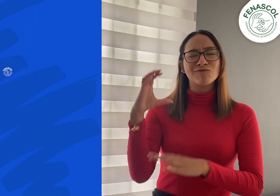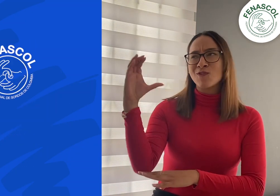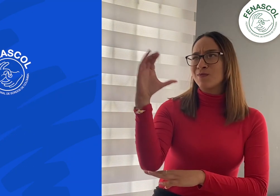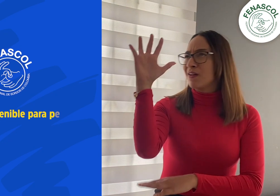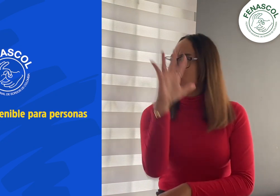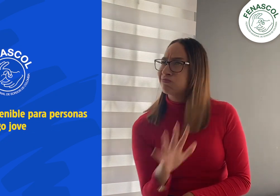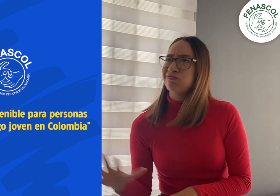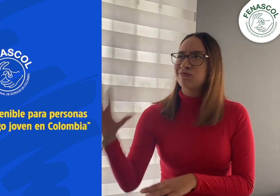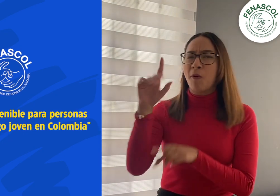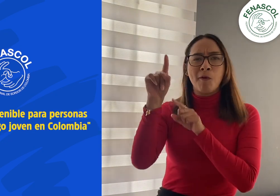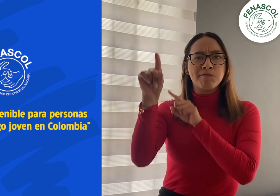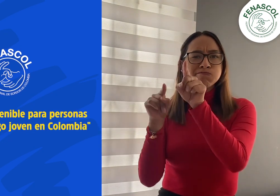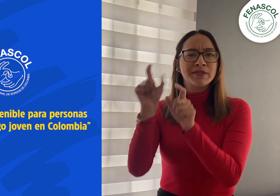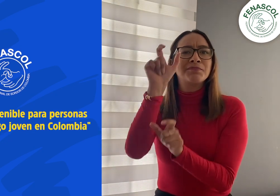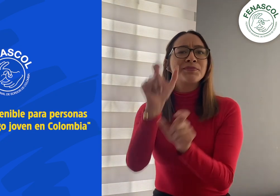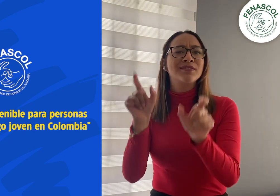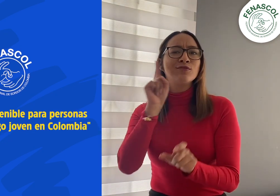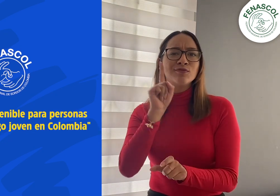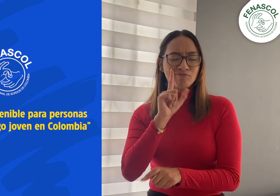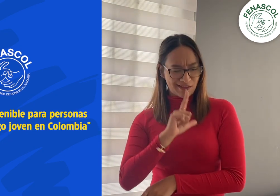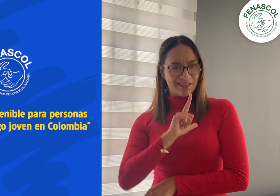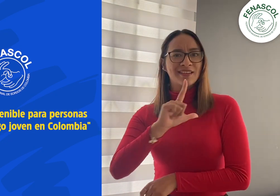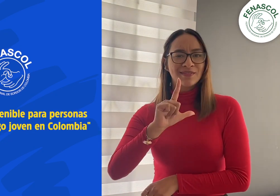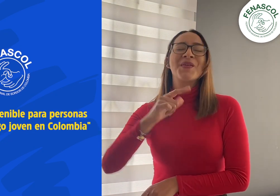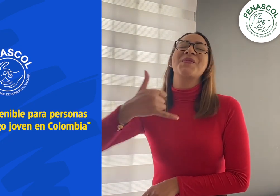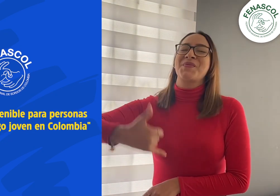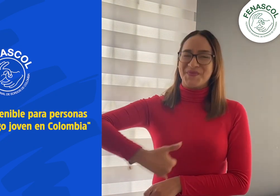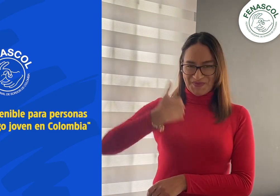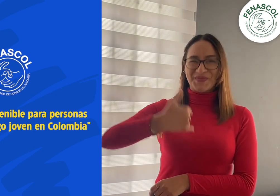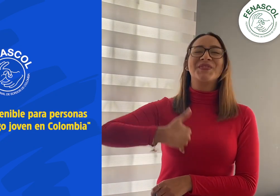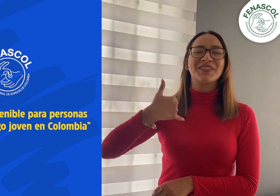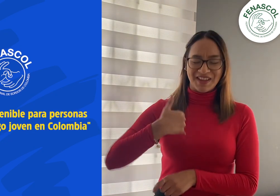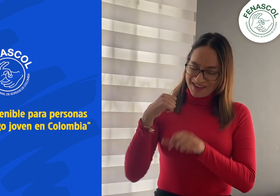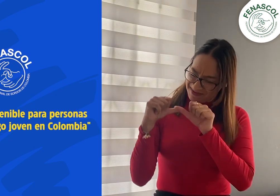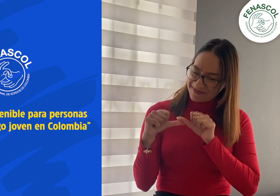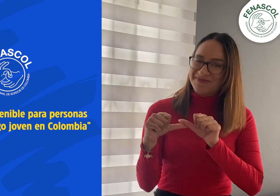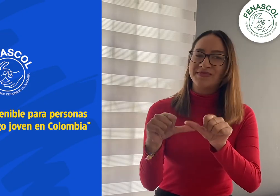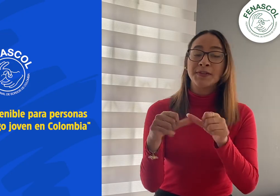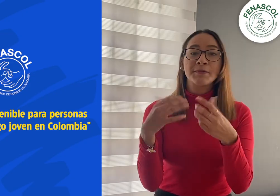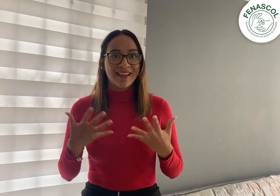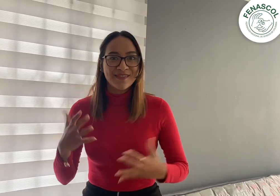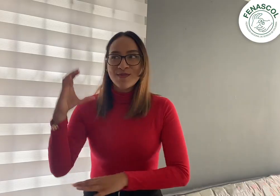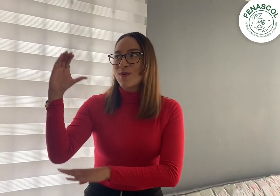enfocamos este tema al Liderazgo Sostenible para Personas Sordas, Liderazgo Joven en Colón.